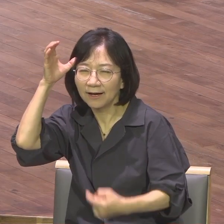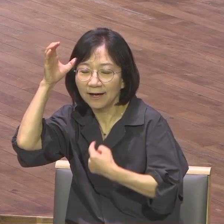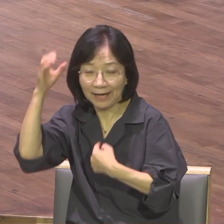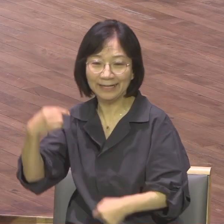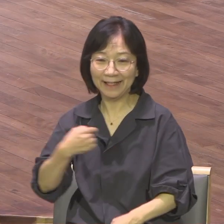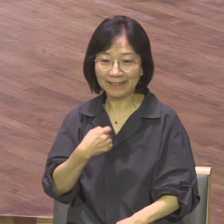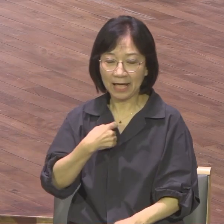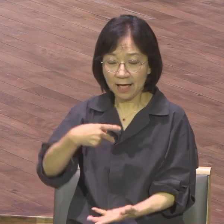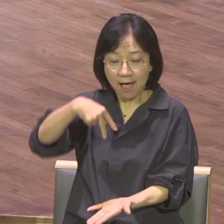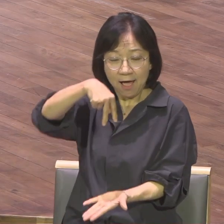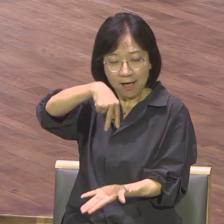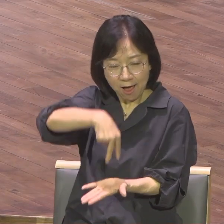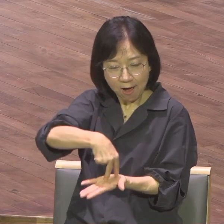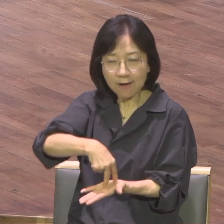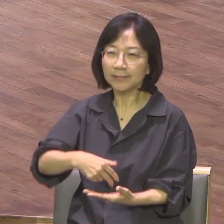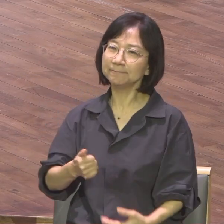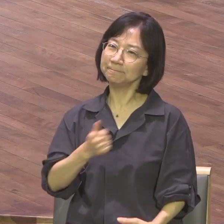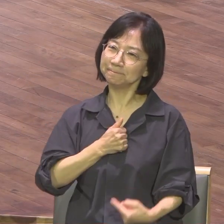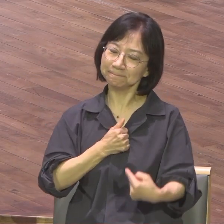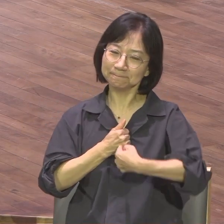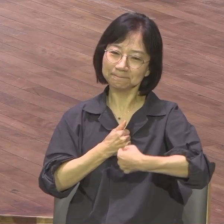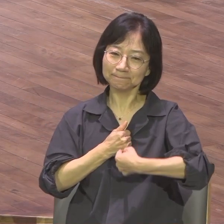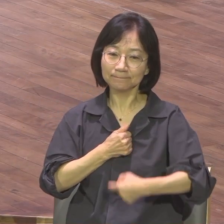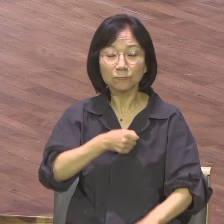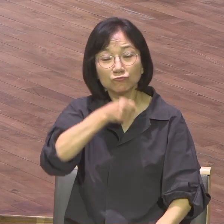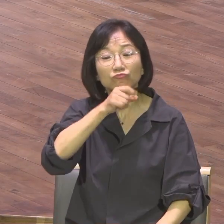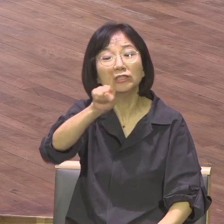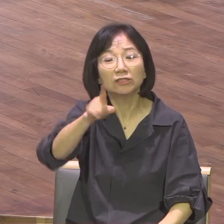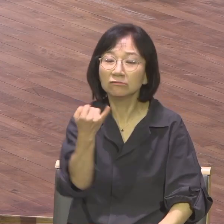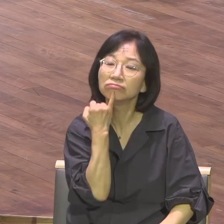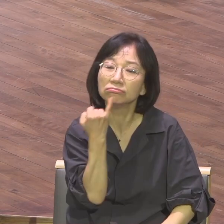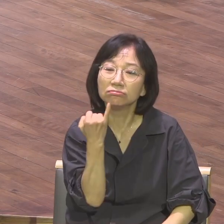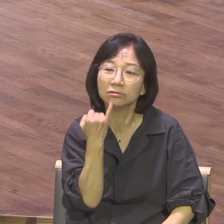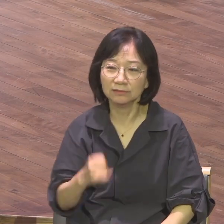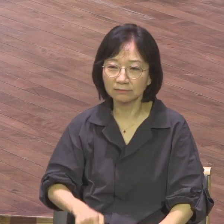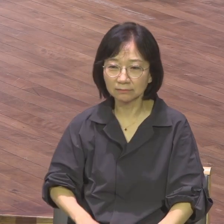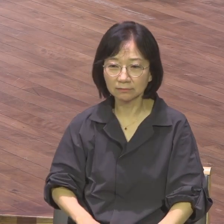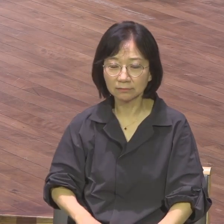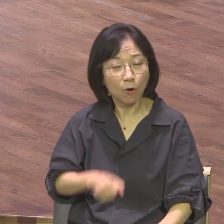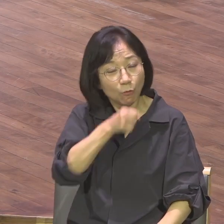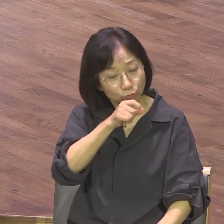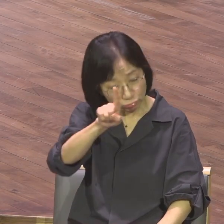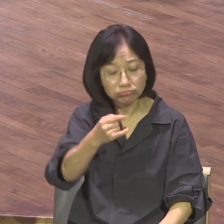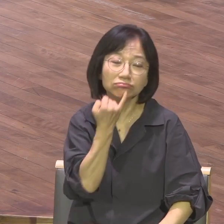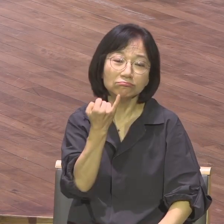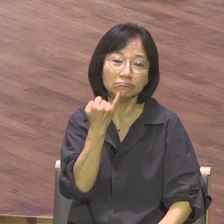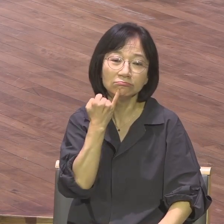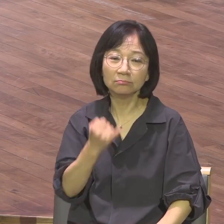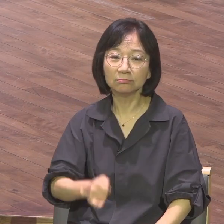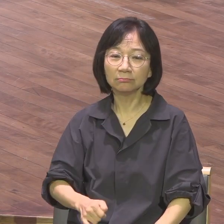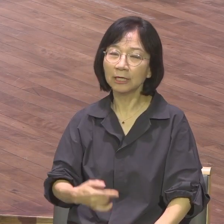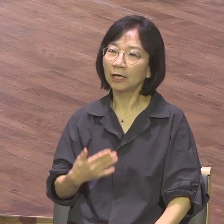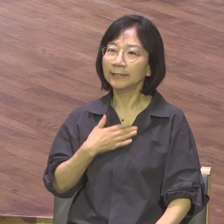것이 나는 너무 자랑스럽다 1점 쏘는 주제에 나는 내가 너무 자랑스럽다는 거예요